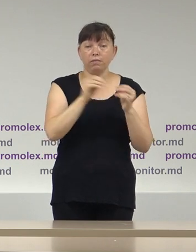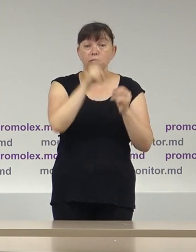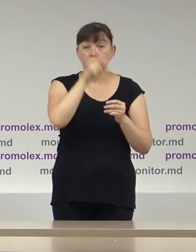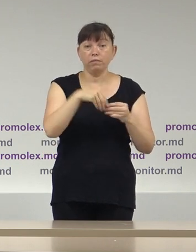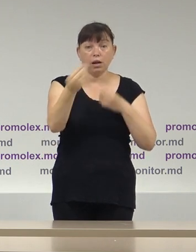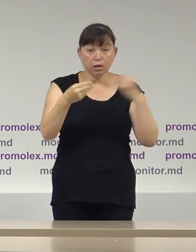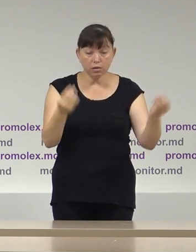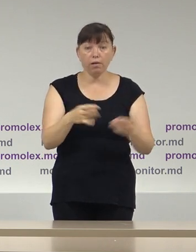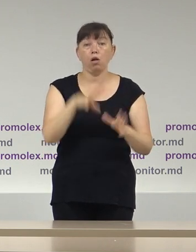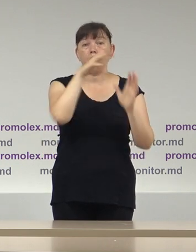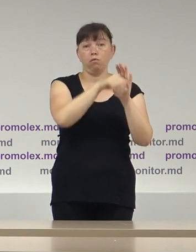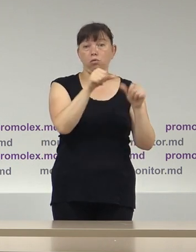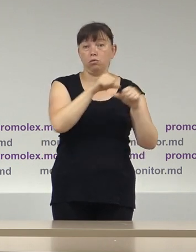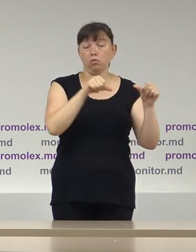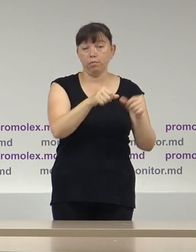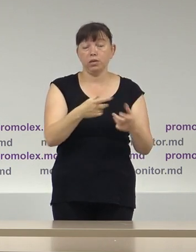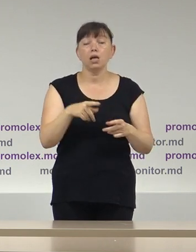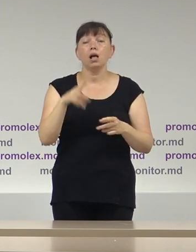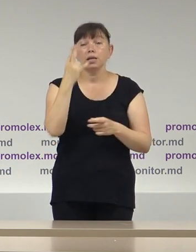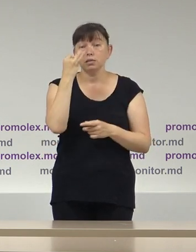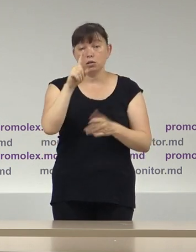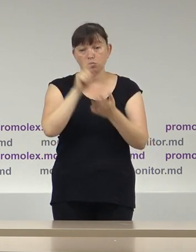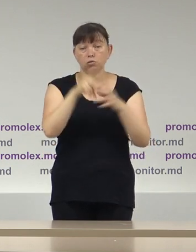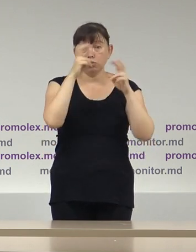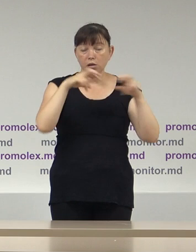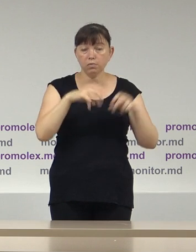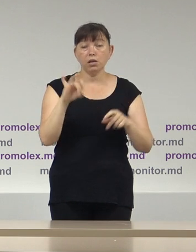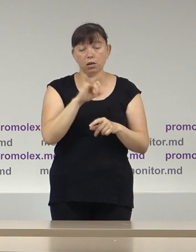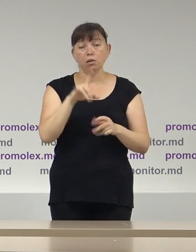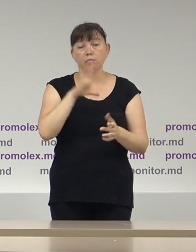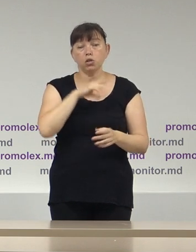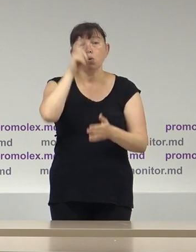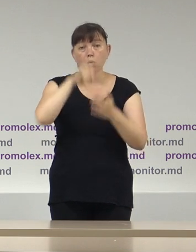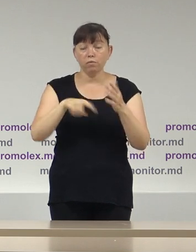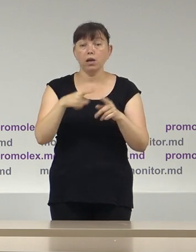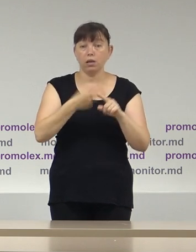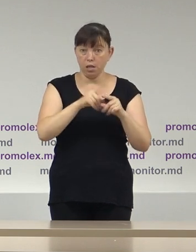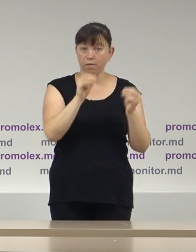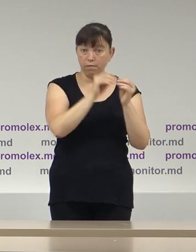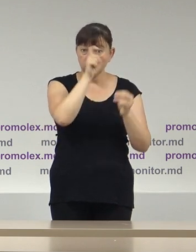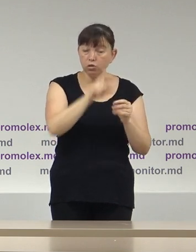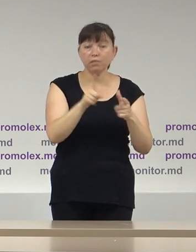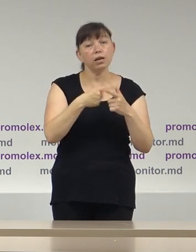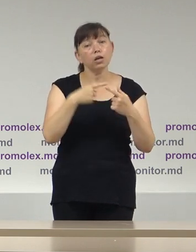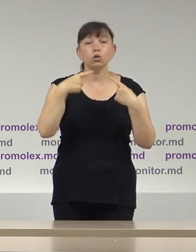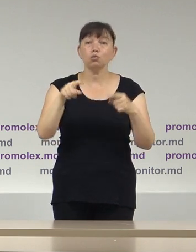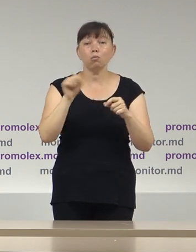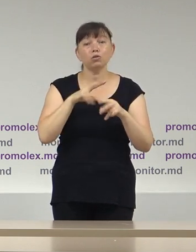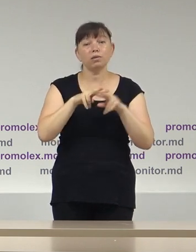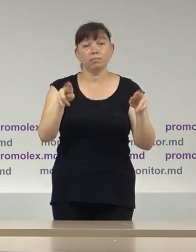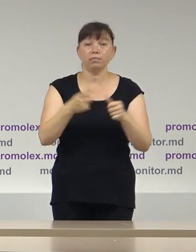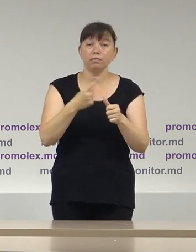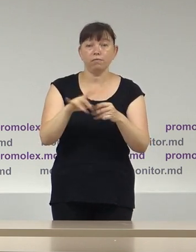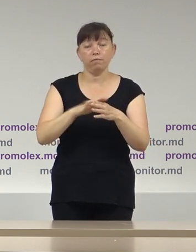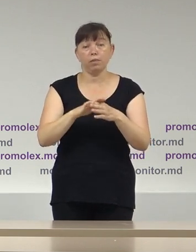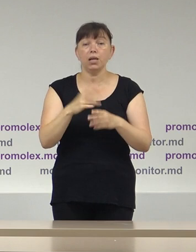Comisiei Electoral Central să cercetieze acest caz, să se asigure dacă este aceeași persoană și să vadă